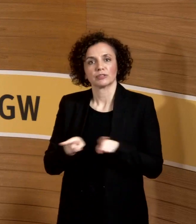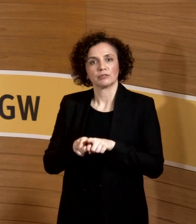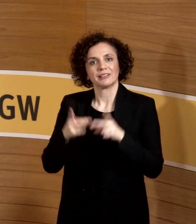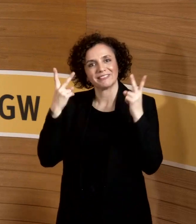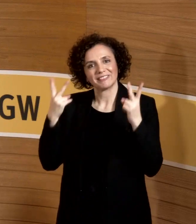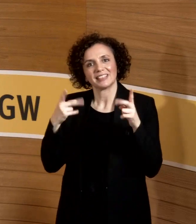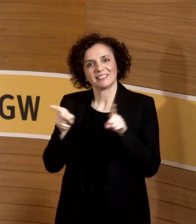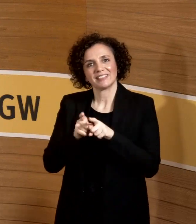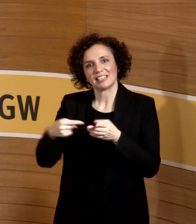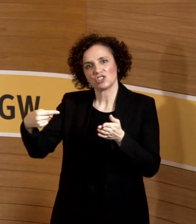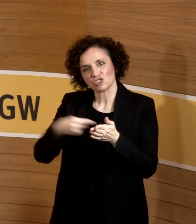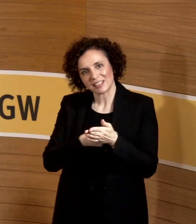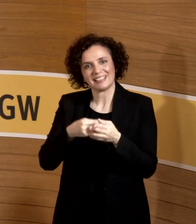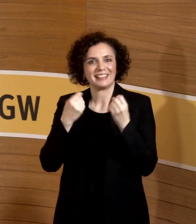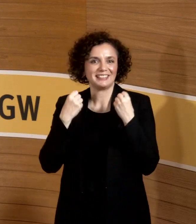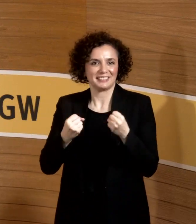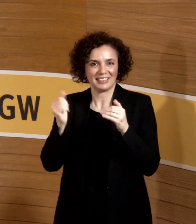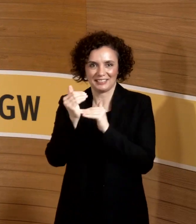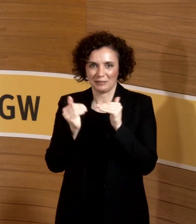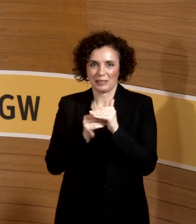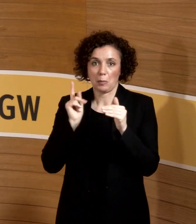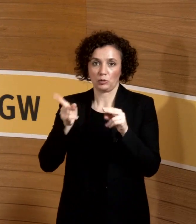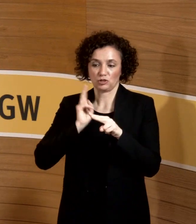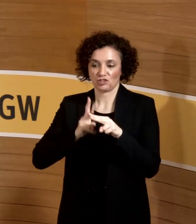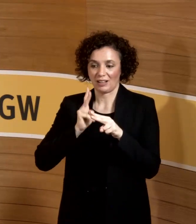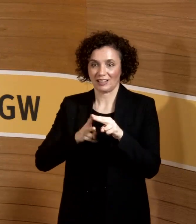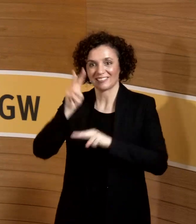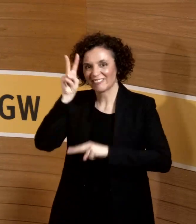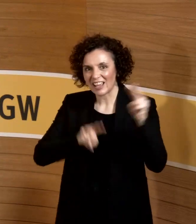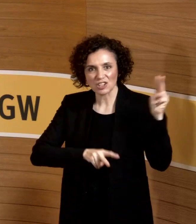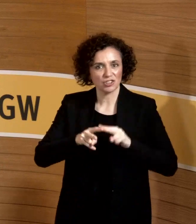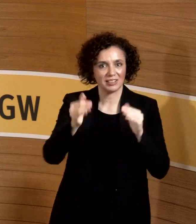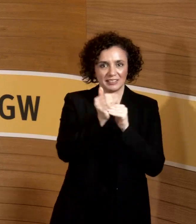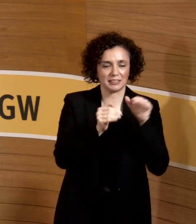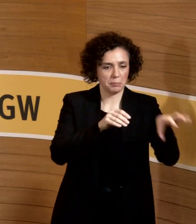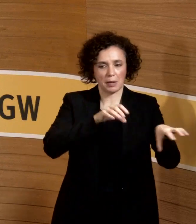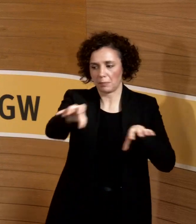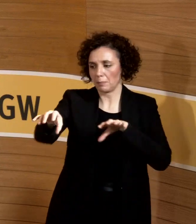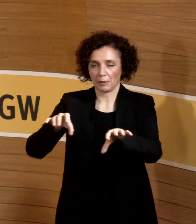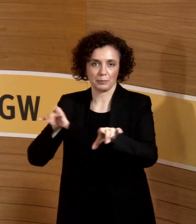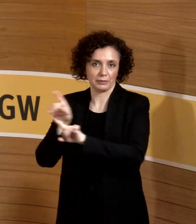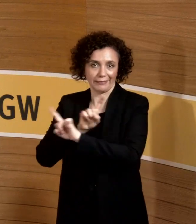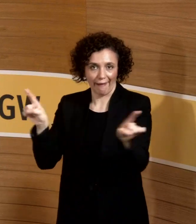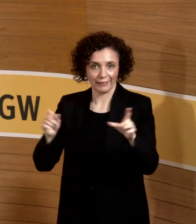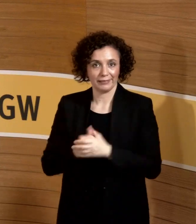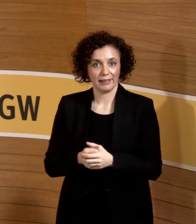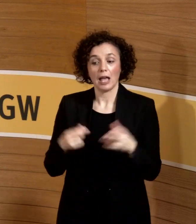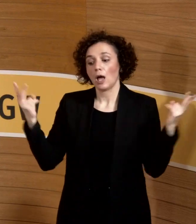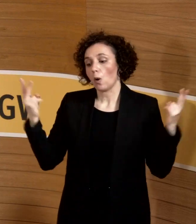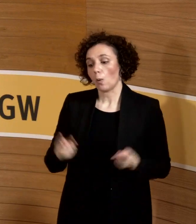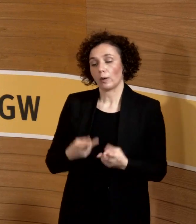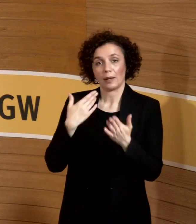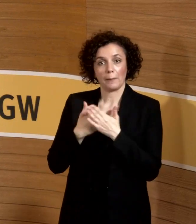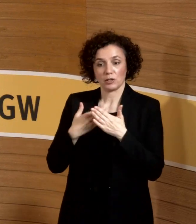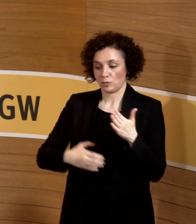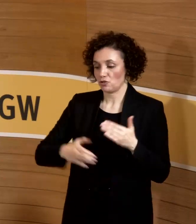standardisiert sein, nicht fünf verschiedene Systeme an fünf verschiedenen Orten. und wenn eine Schwangere mal irgendwie einen